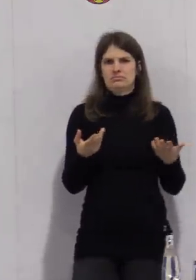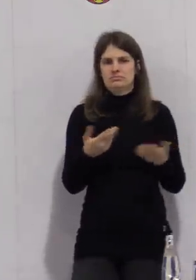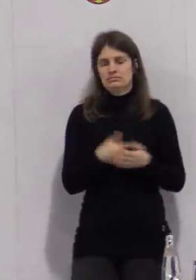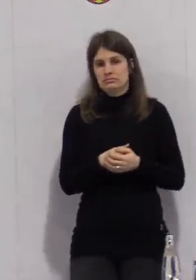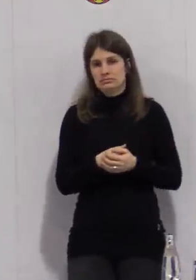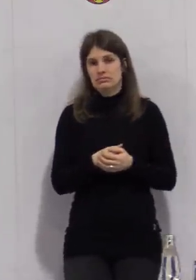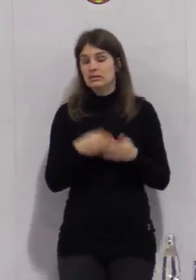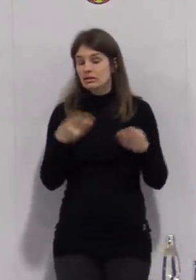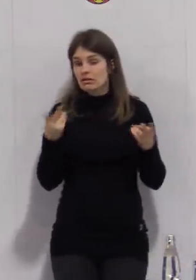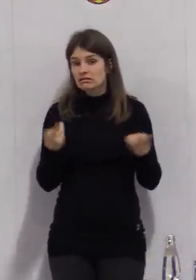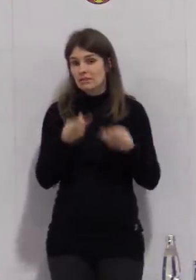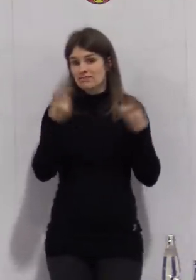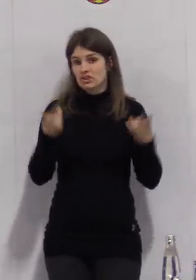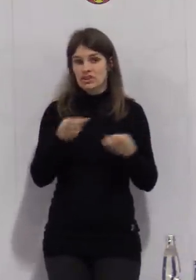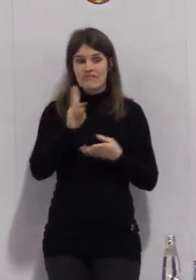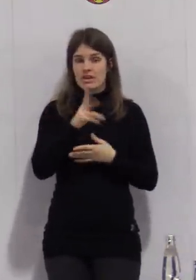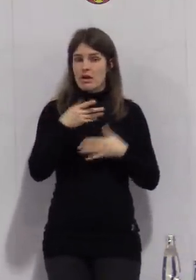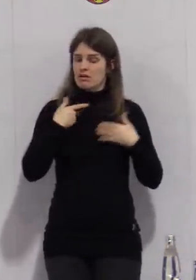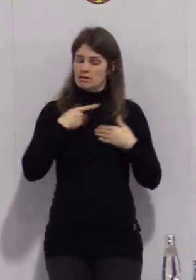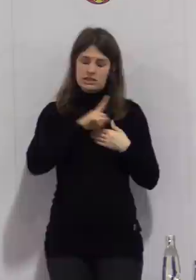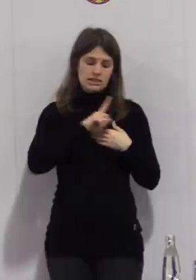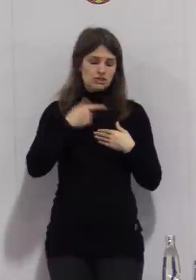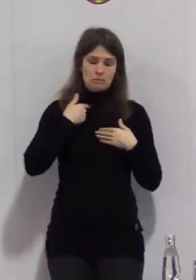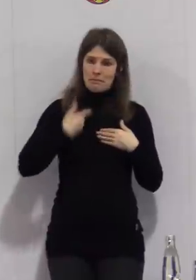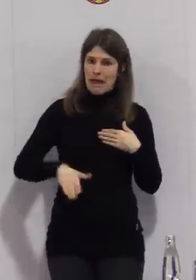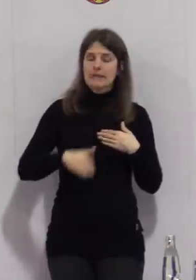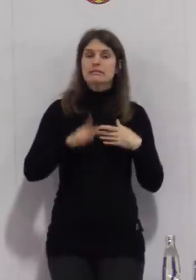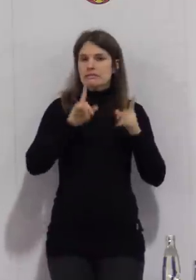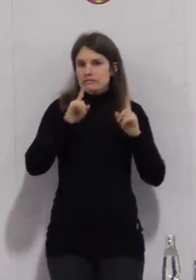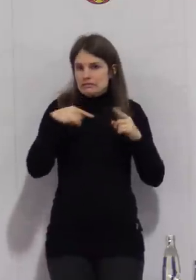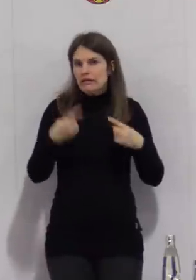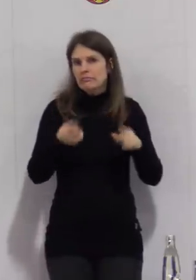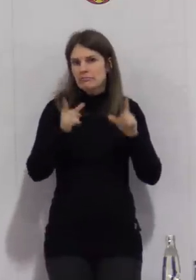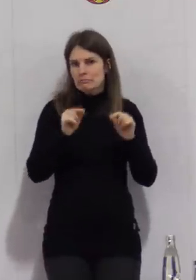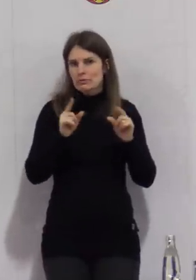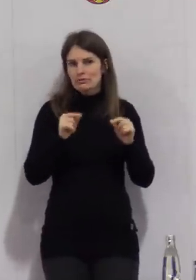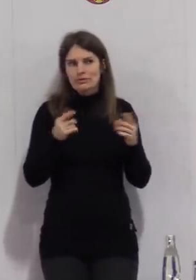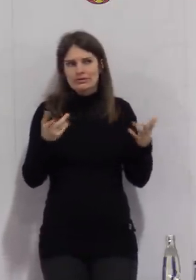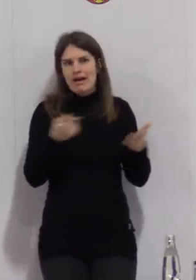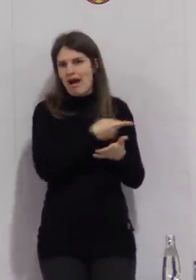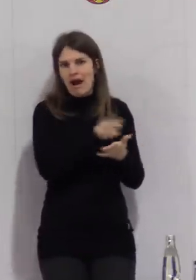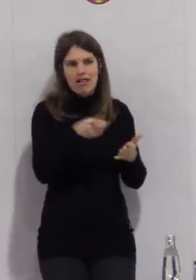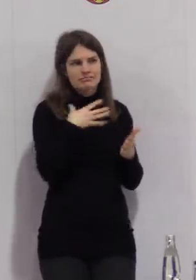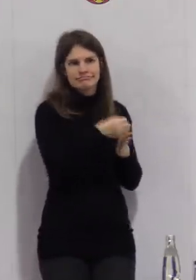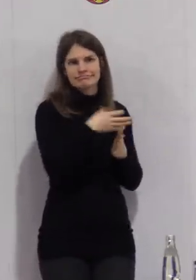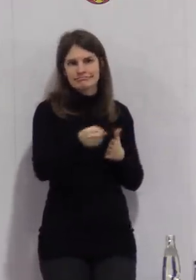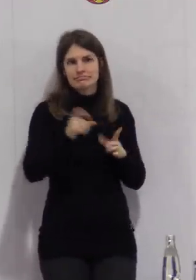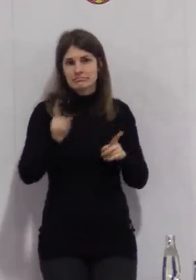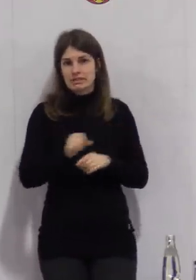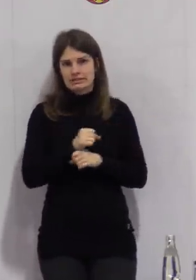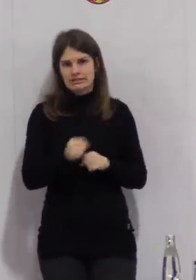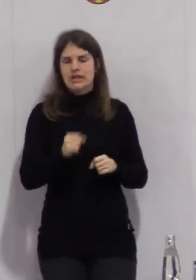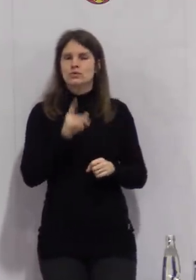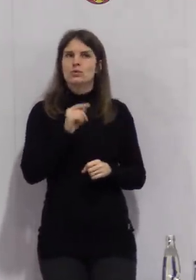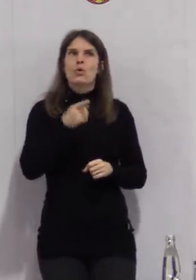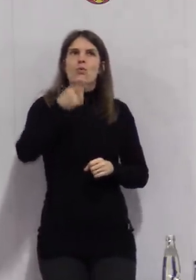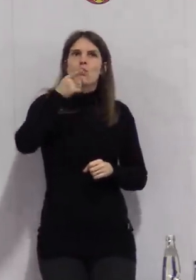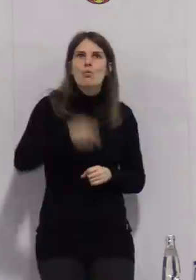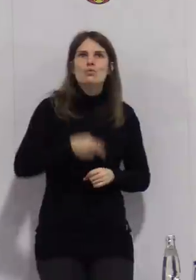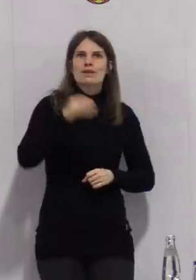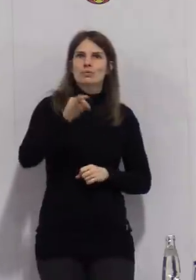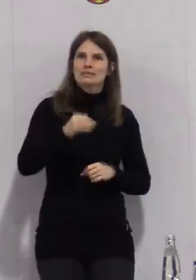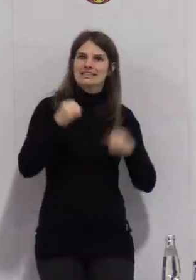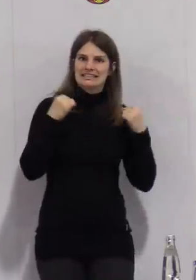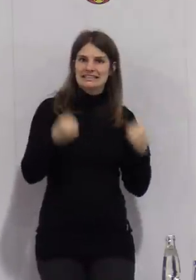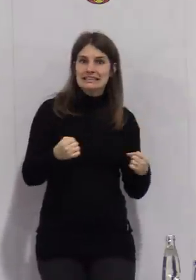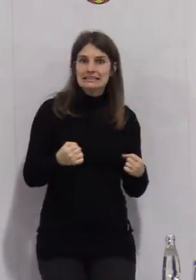kann, wird es welche geben, die sagen, ich stimme da nicht zu. Das ist uns bewusst. Das ist also keine hundertprozentige Sicherheit, dass